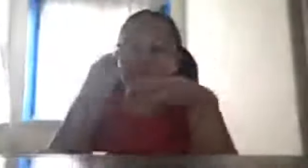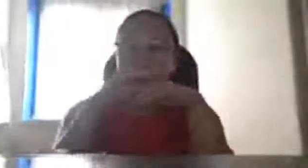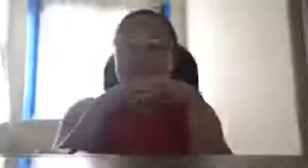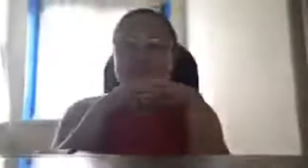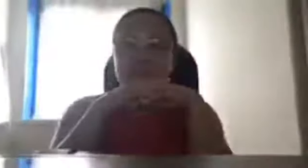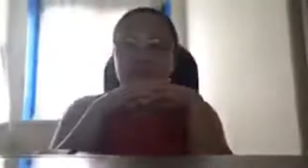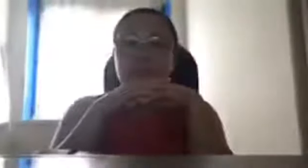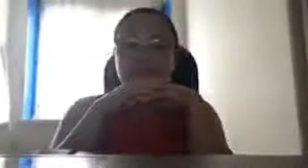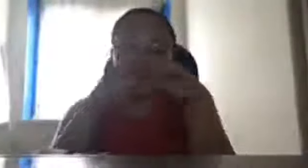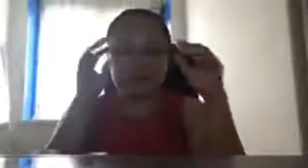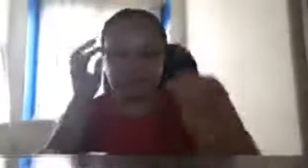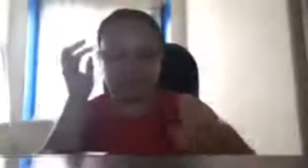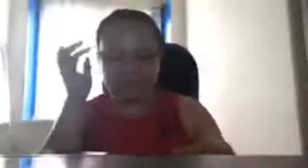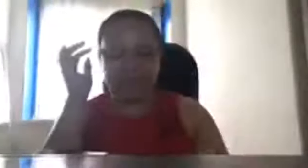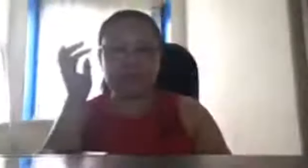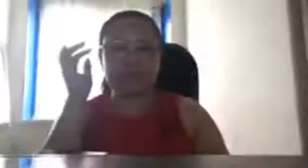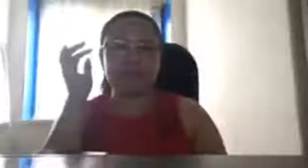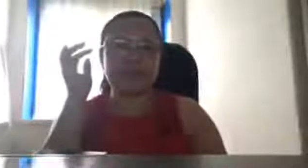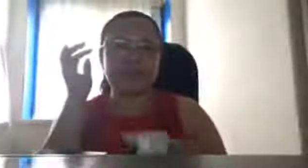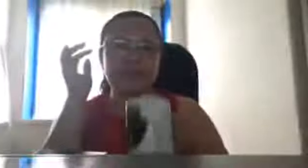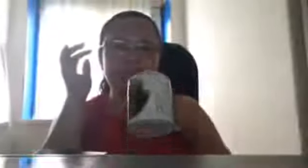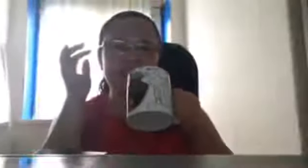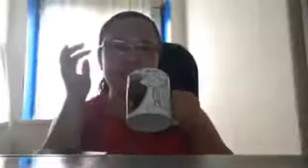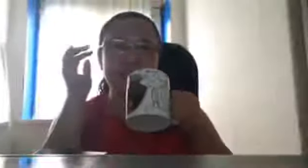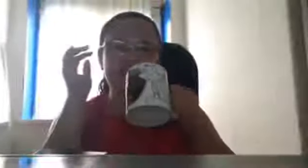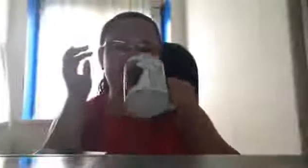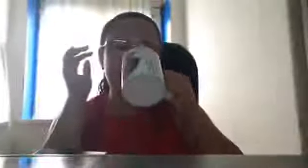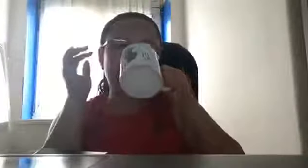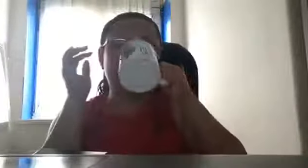yun po ang masasabi ko, sa mga aktivista na yan,